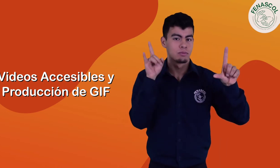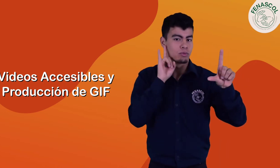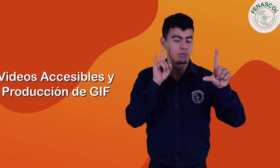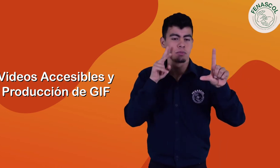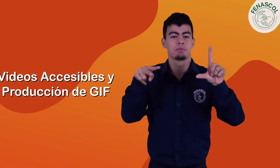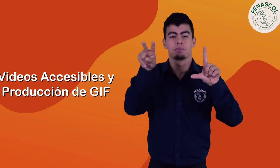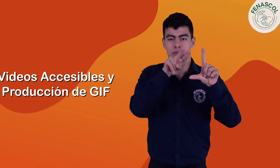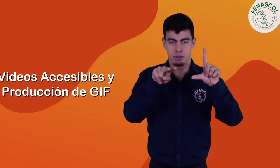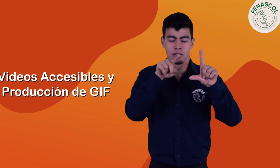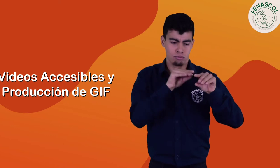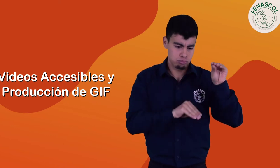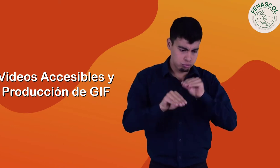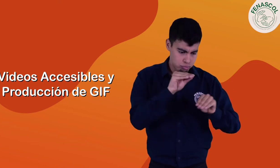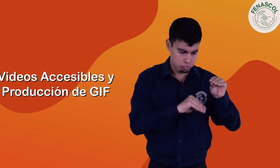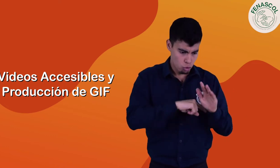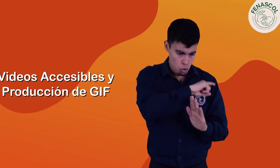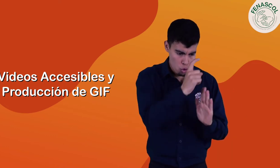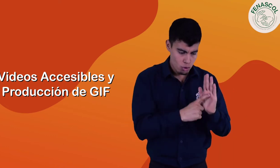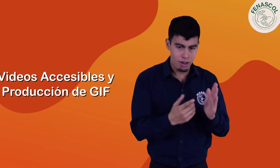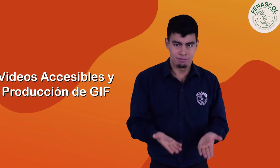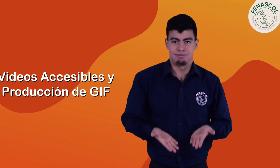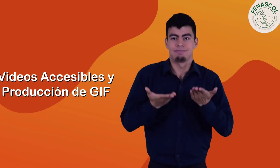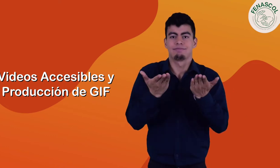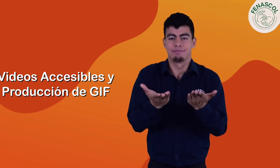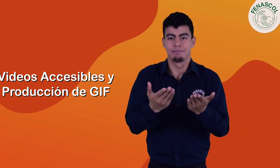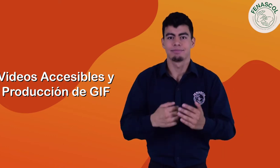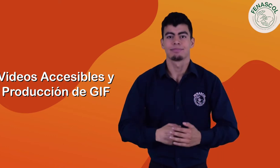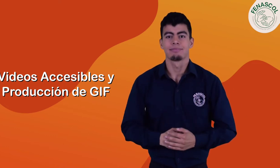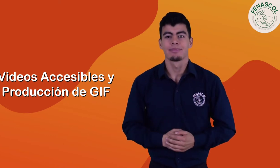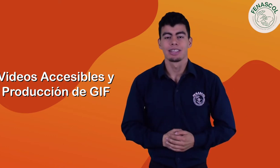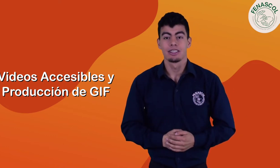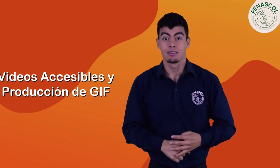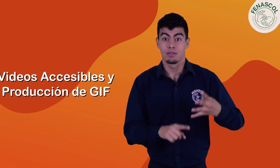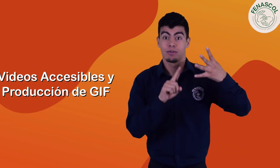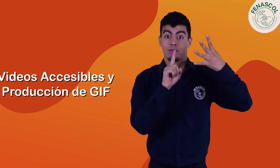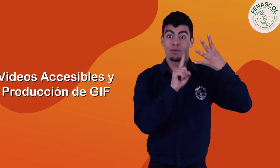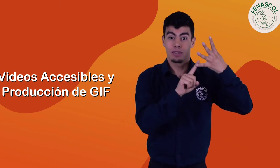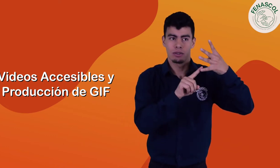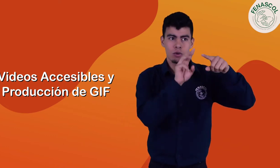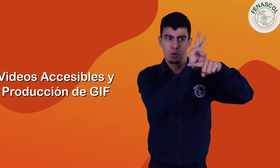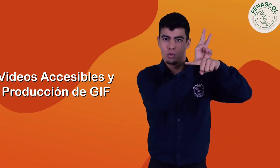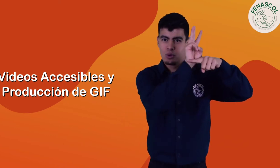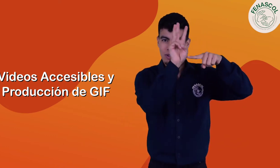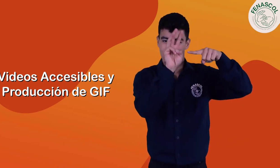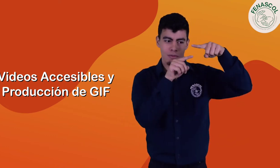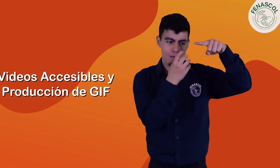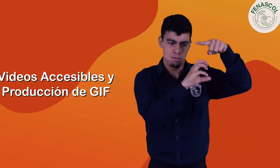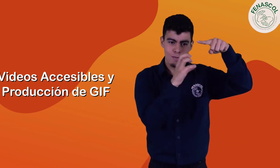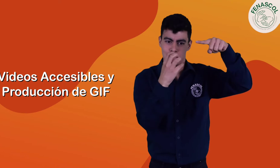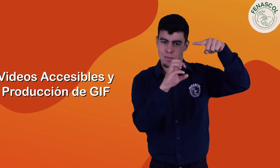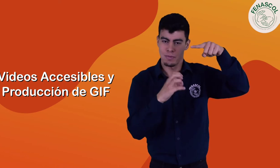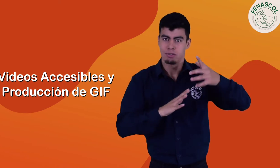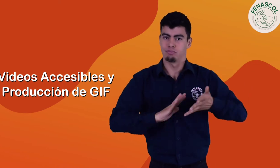entidad, incrustar el video en lengua de señas. Tercero, producción completa de la pieza audiovisual.